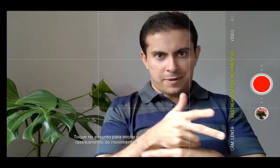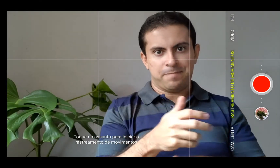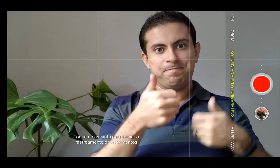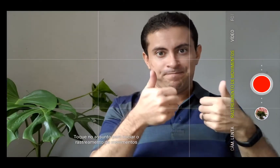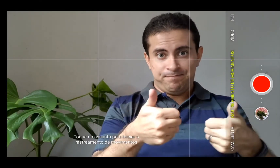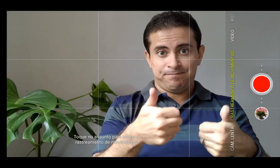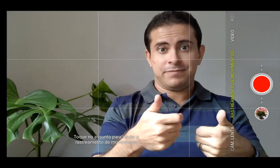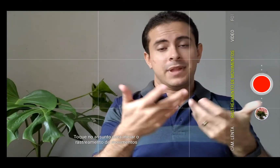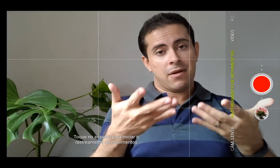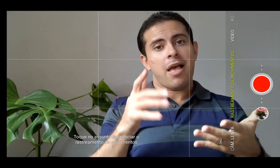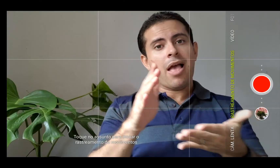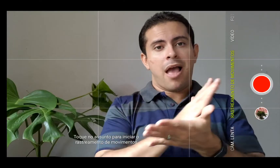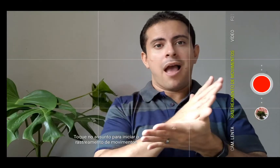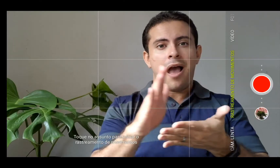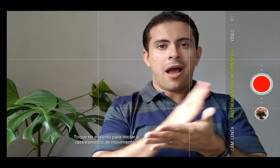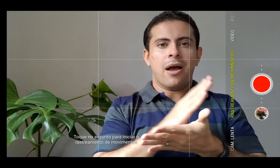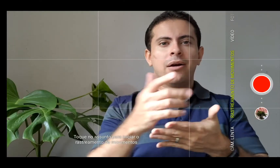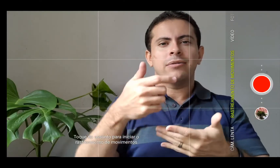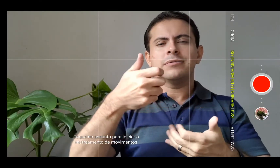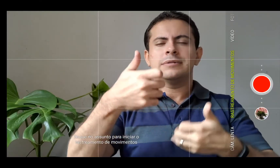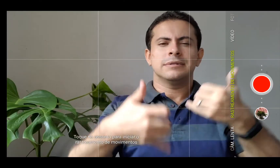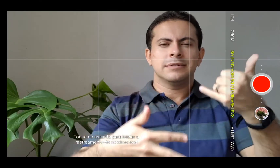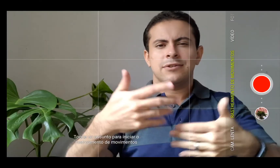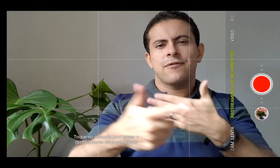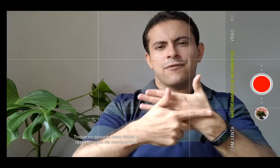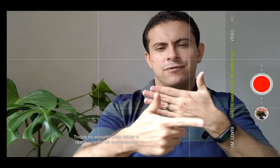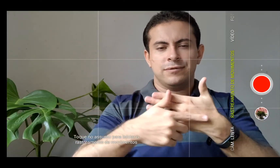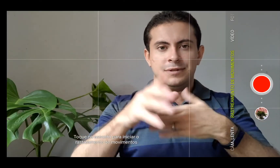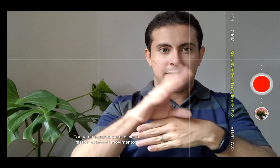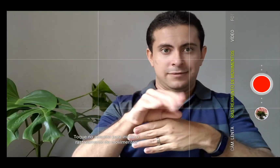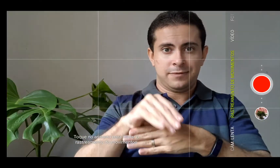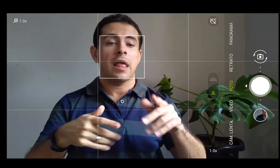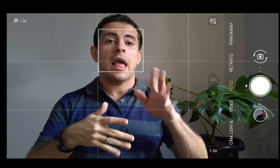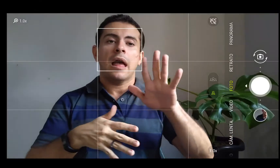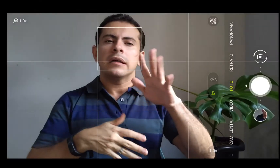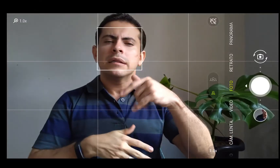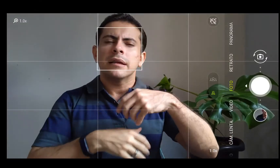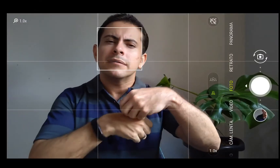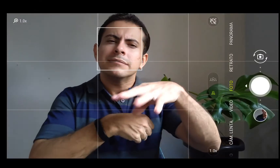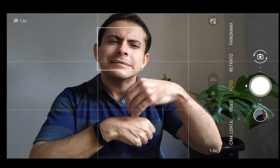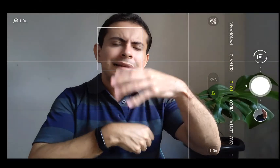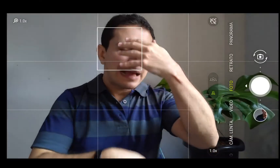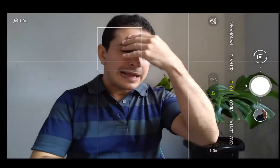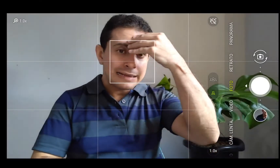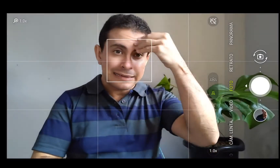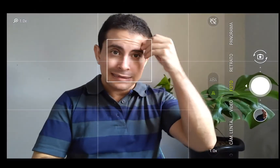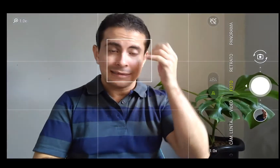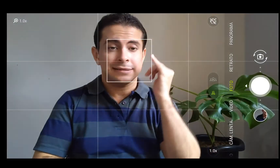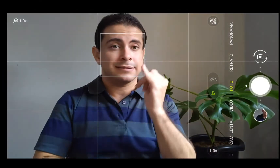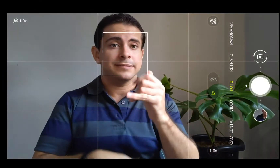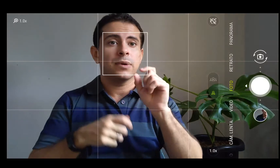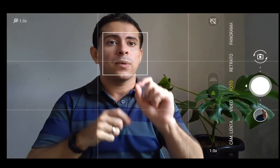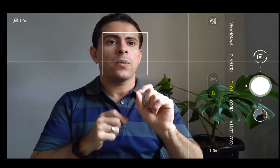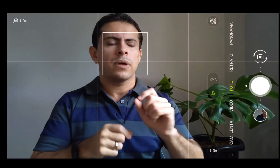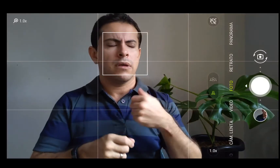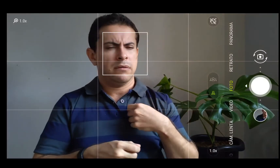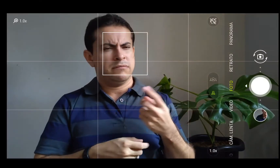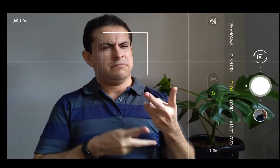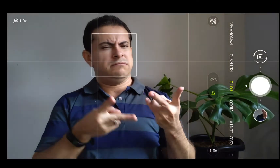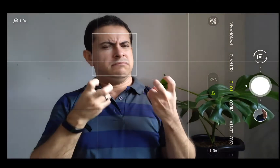algumas opções, né, de câmera. Ah, uma coisa que eu esqueci de mencionar, uma coisa que eu... que é meio estranho, que eu acho aqui no